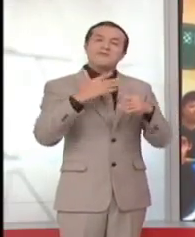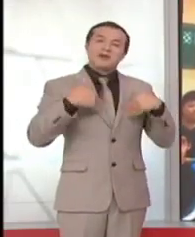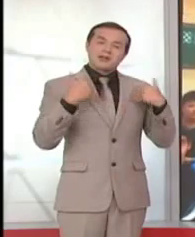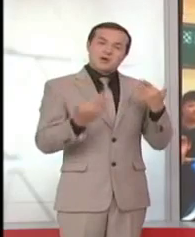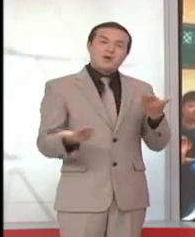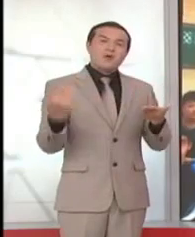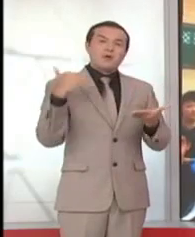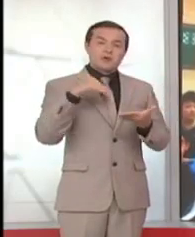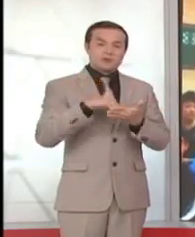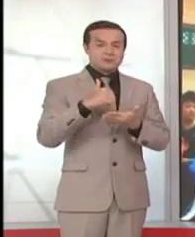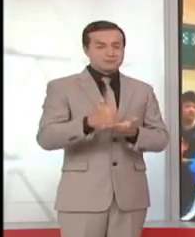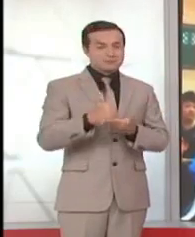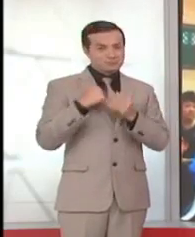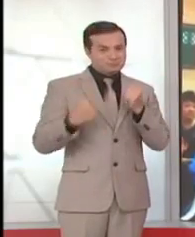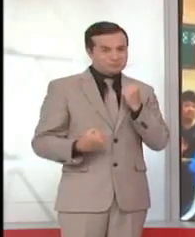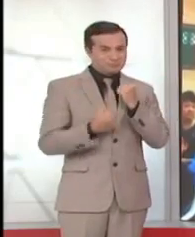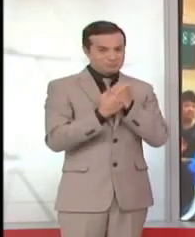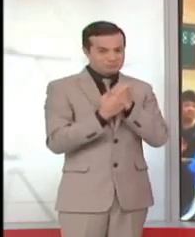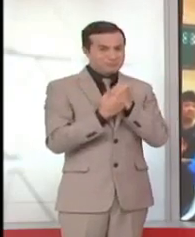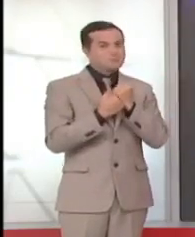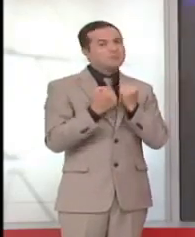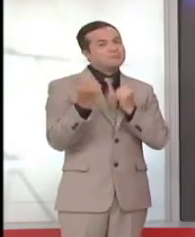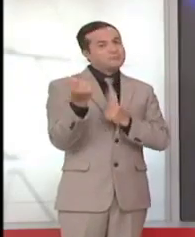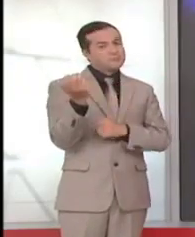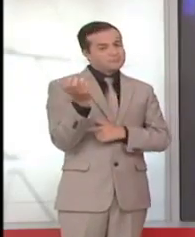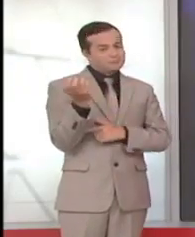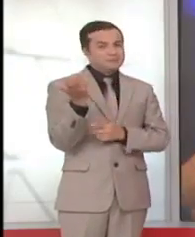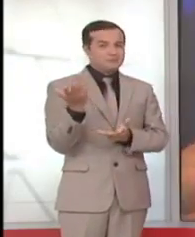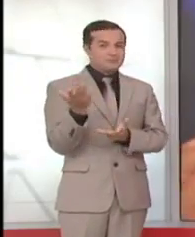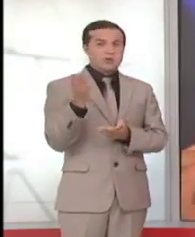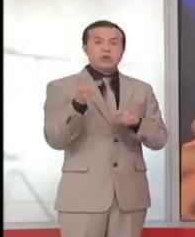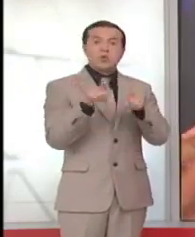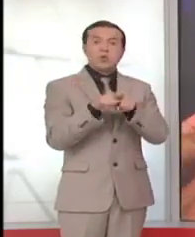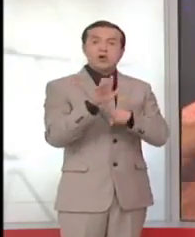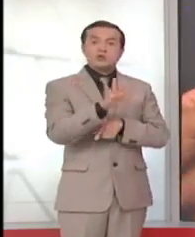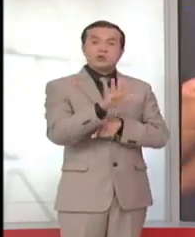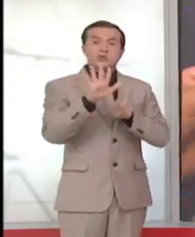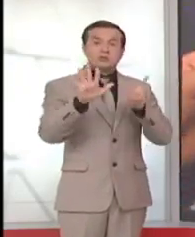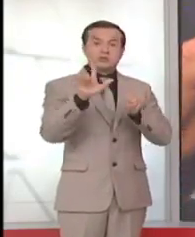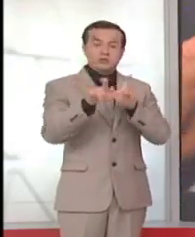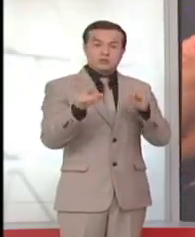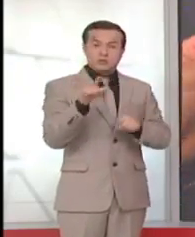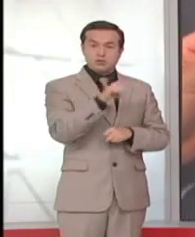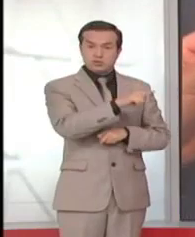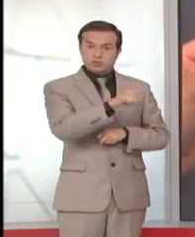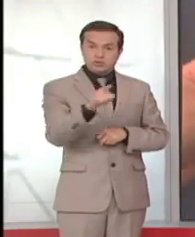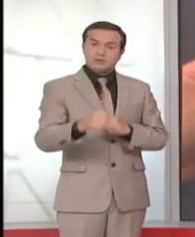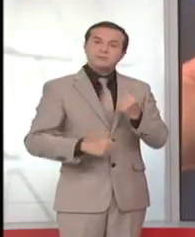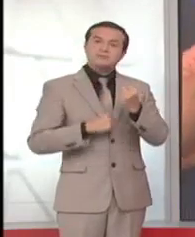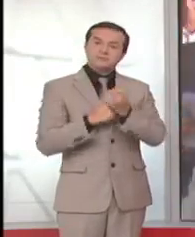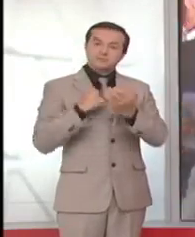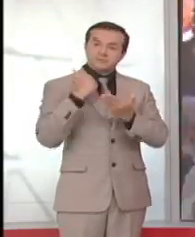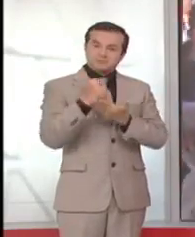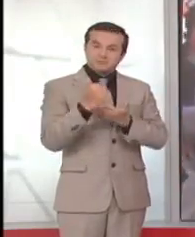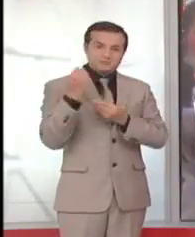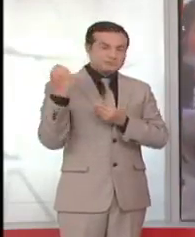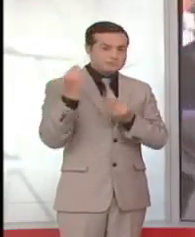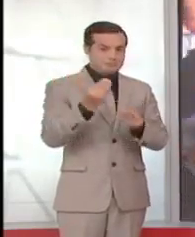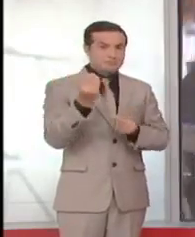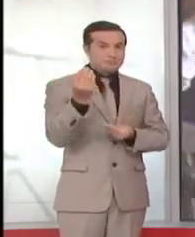beneficiada y también beneficiada con el bolo. Así como ellas son 57 personas más las que se benefician de esta entrega, que estaban en lista